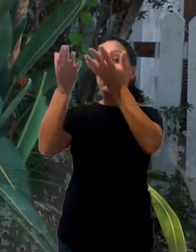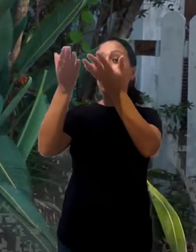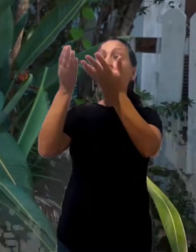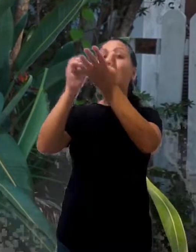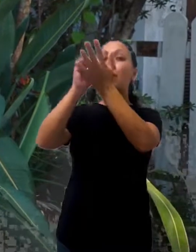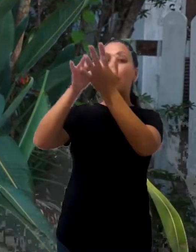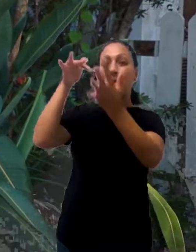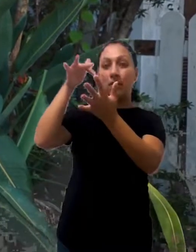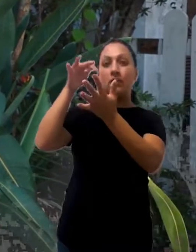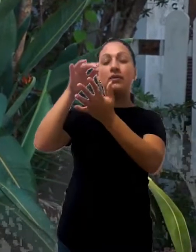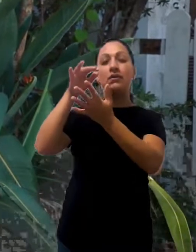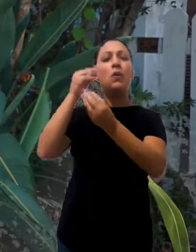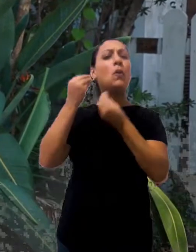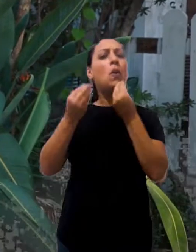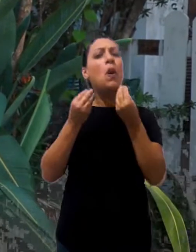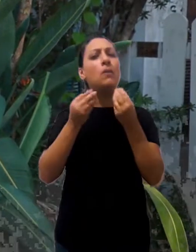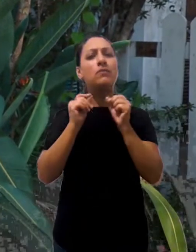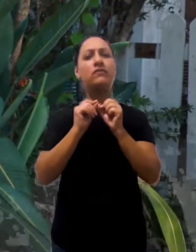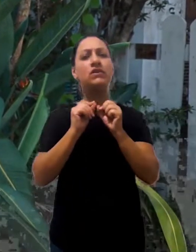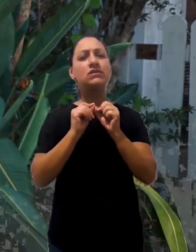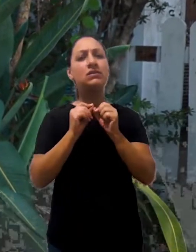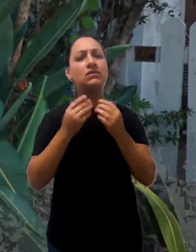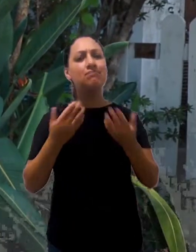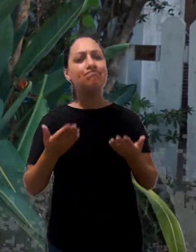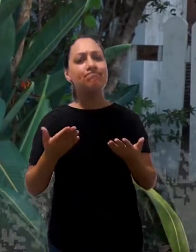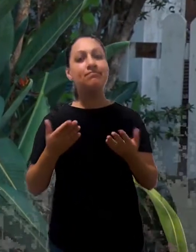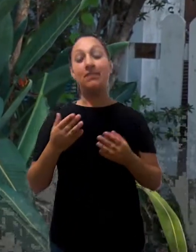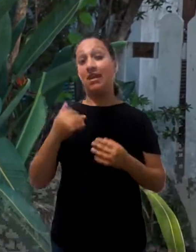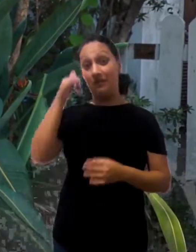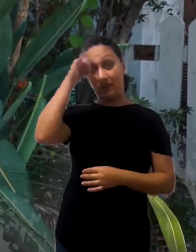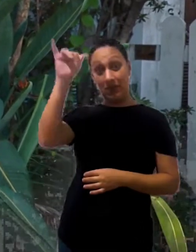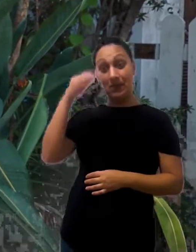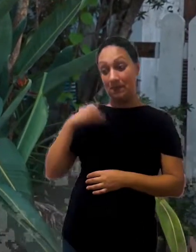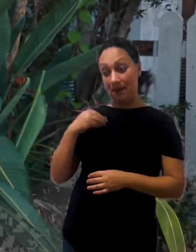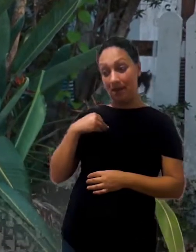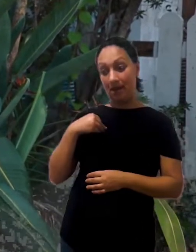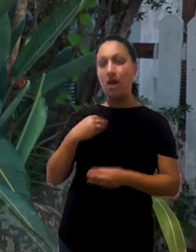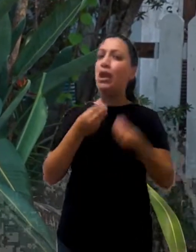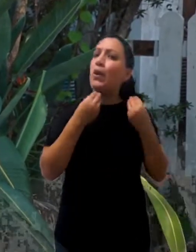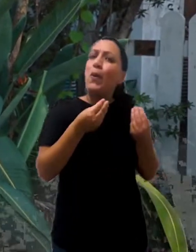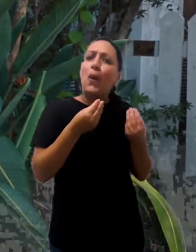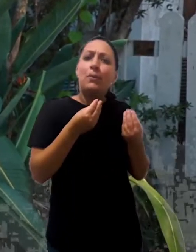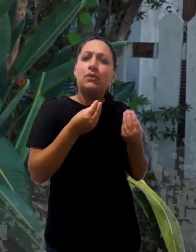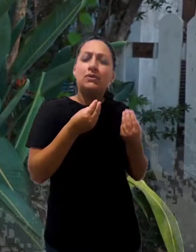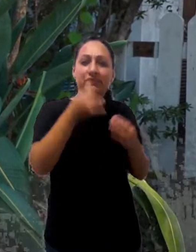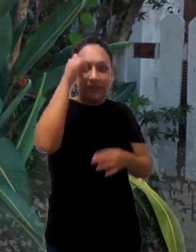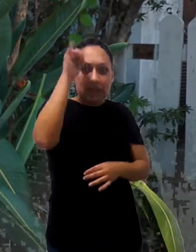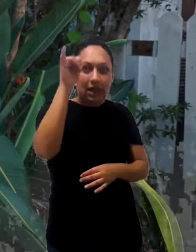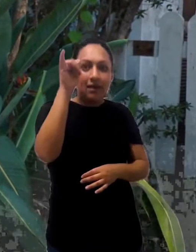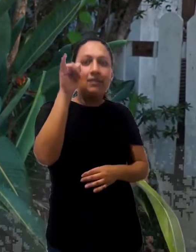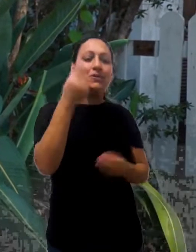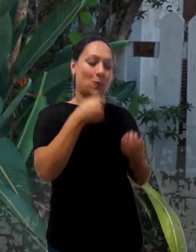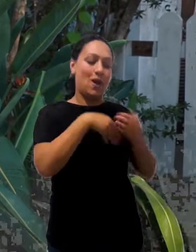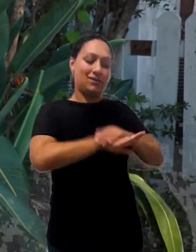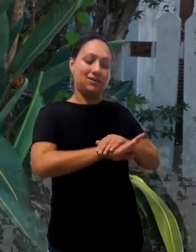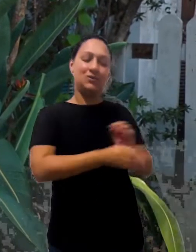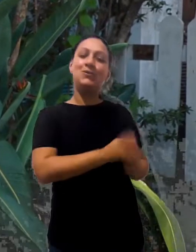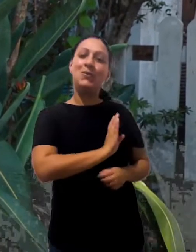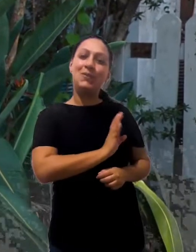glorificá-lo. E como nós faremos isso? Não pecando contra Ele. E como não pecar, escondendo a palavra dEle no